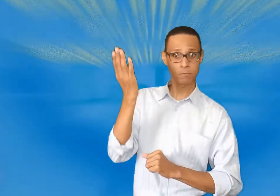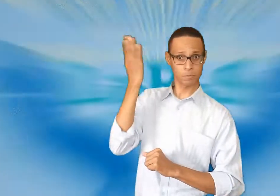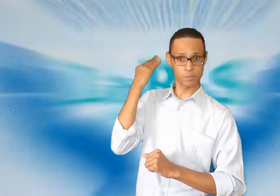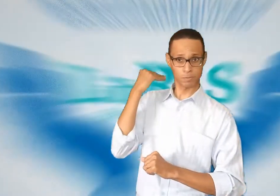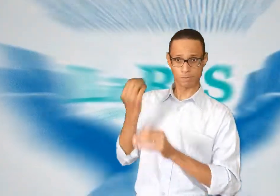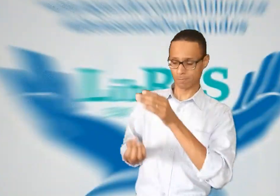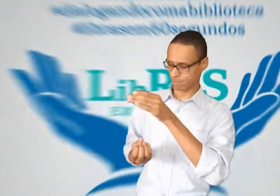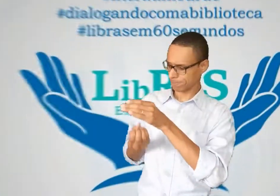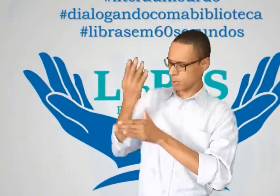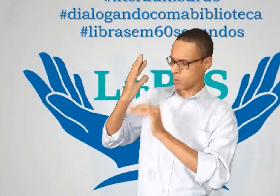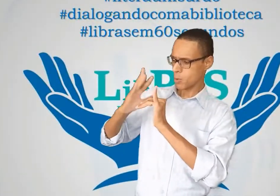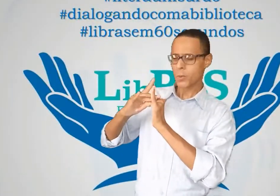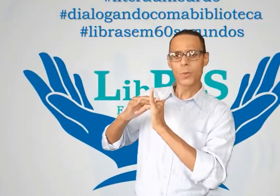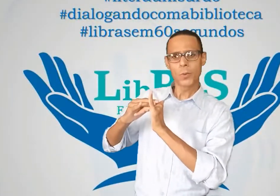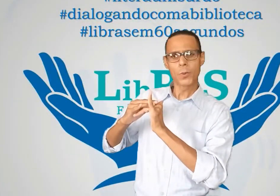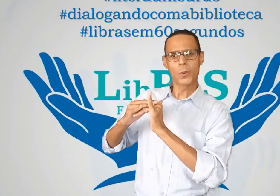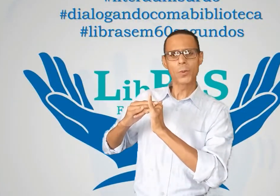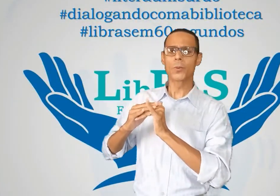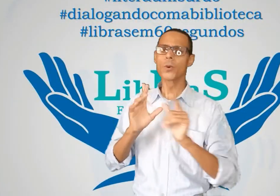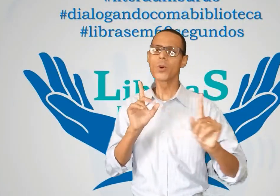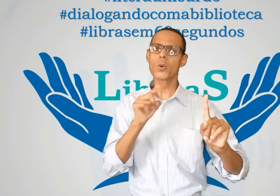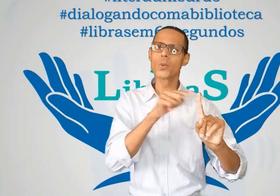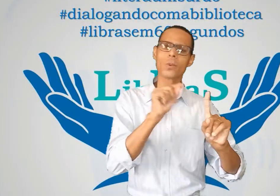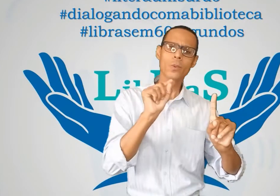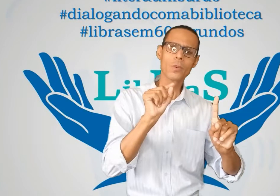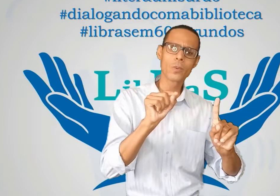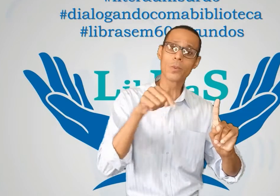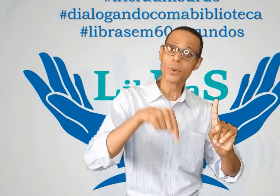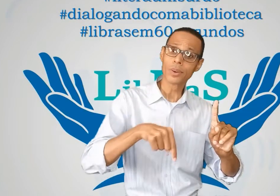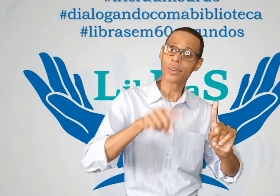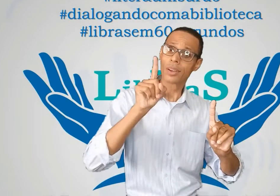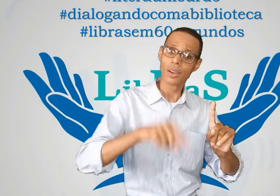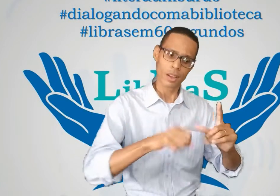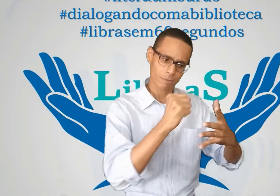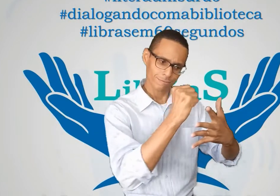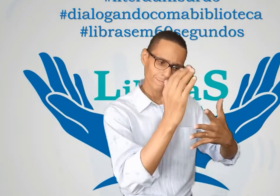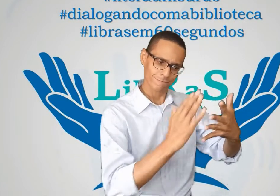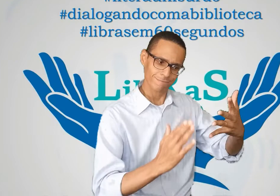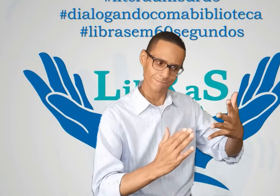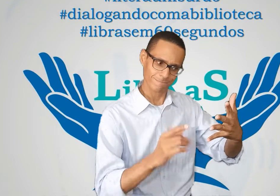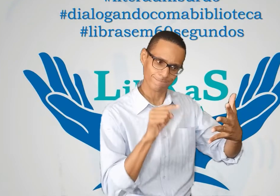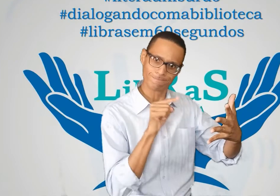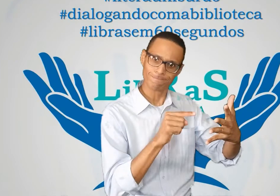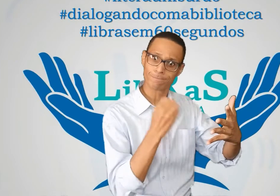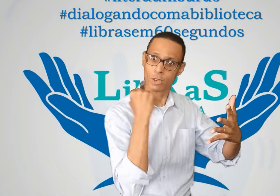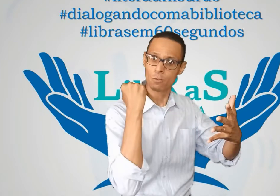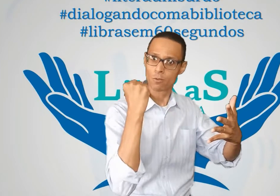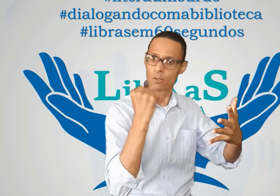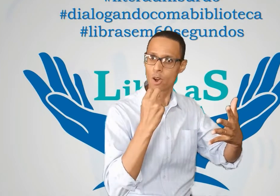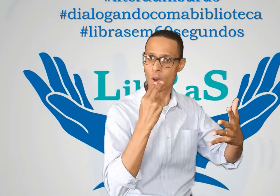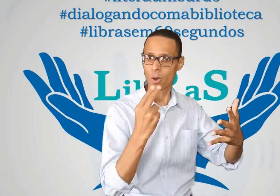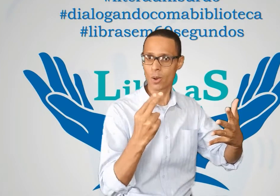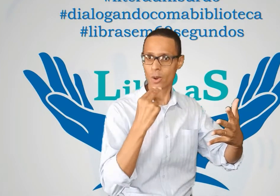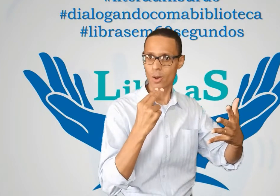Desde o seu início, o canal sempre teve o objetivo de difundir a Libras como ela é.